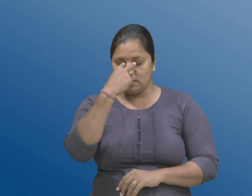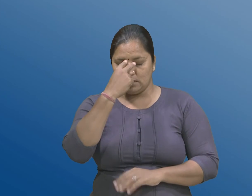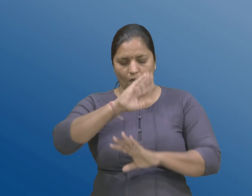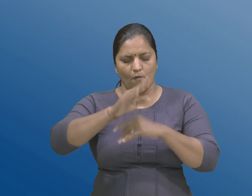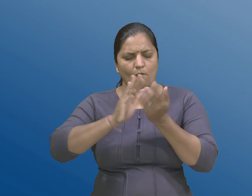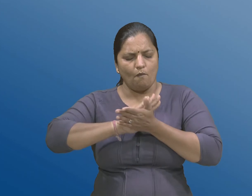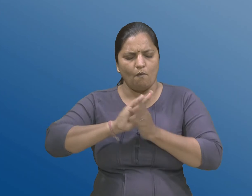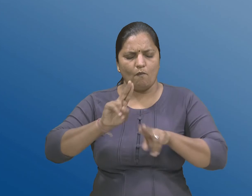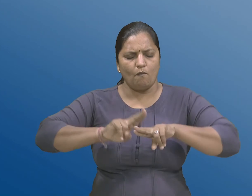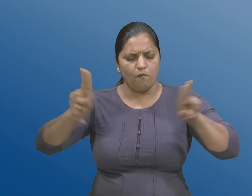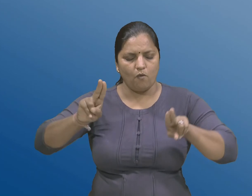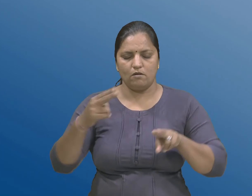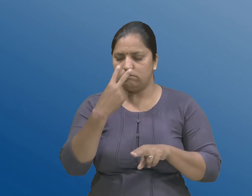अभाव। B.